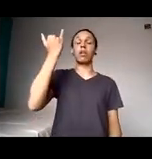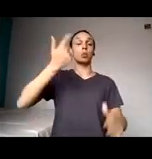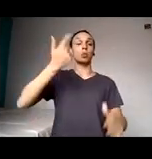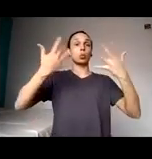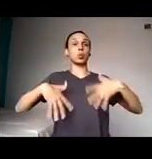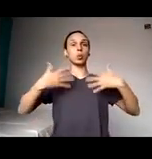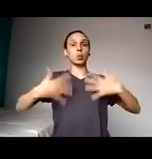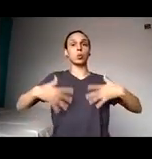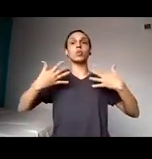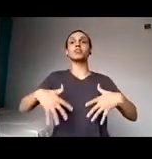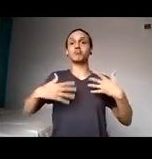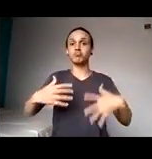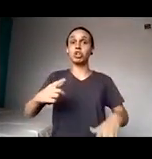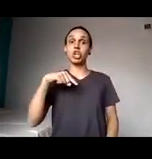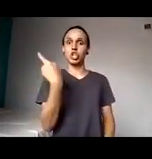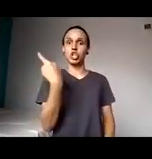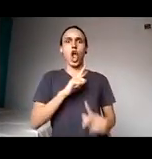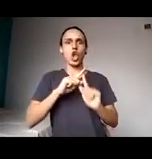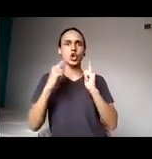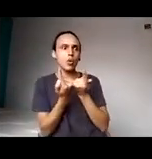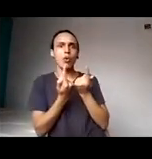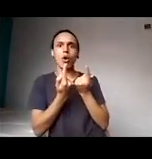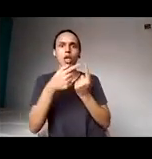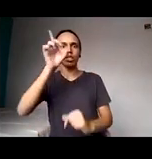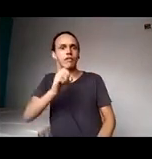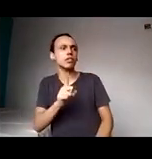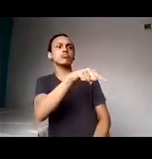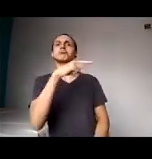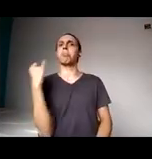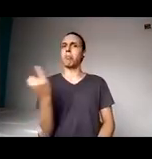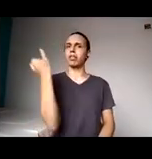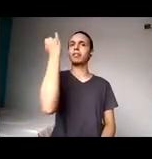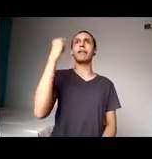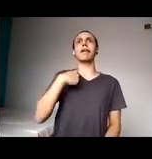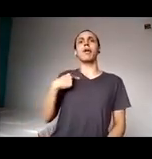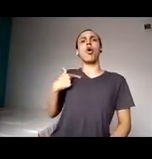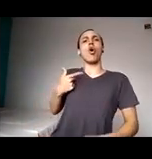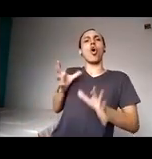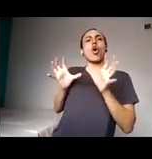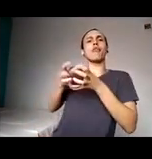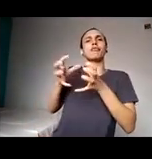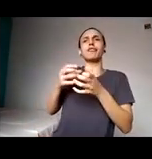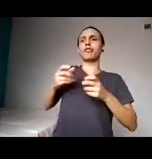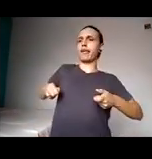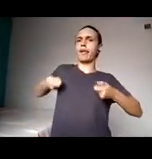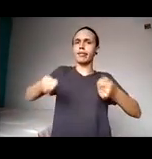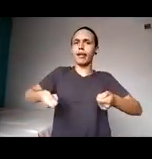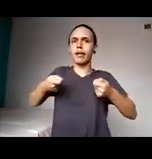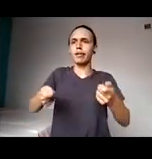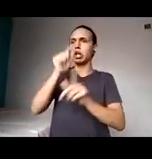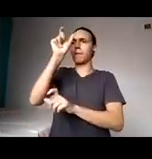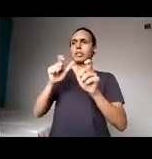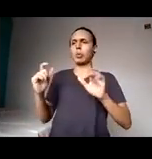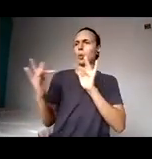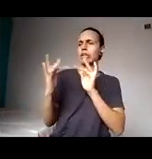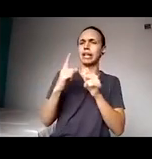mundo das pessoas com deficiência. Eu vivo com cadeirantes, eu vivo com eu vivo com